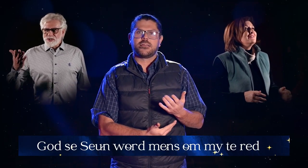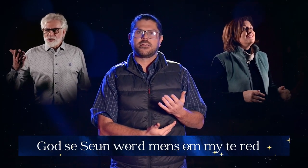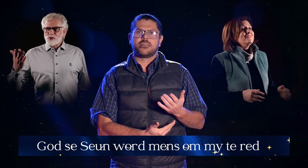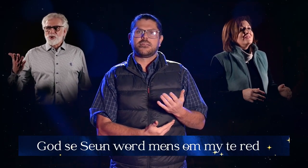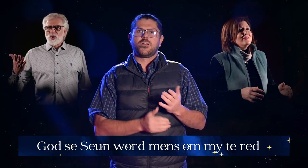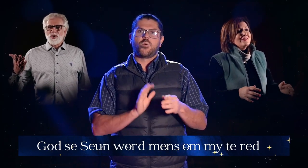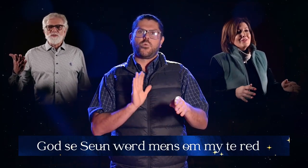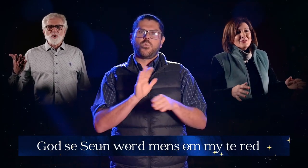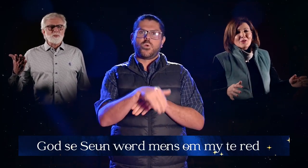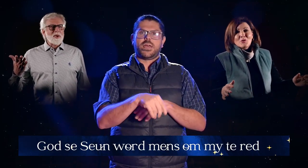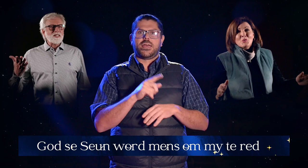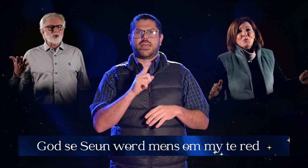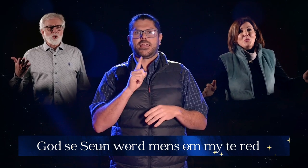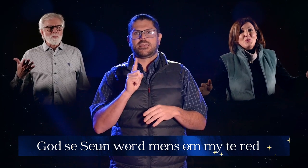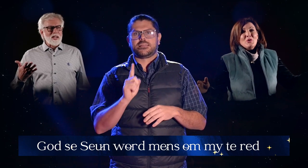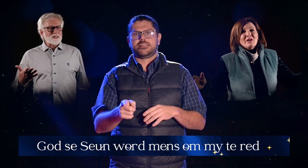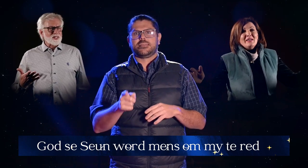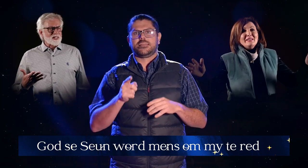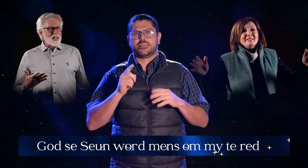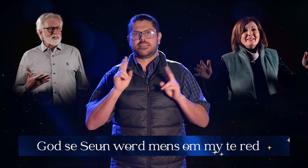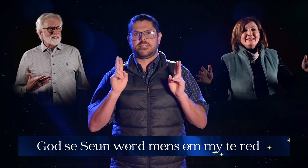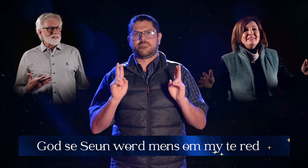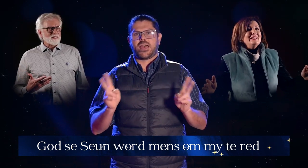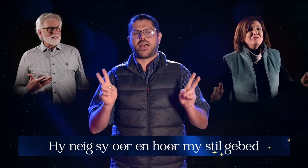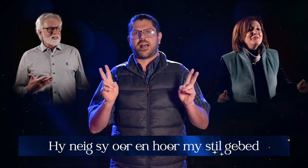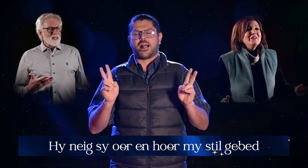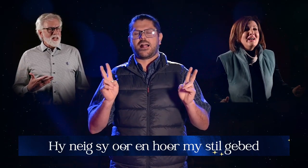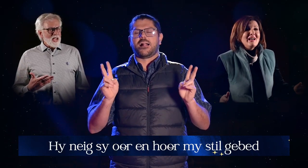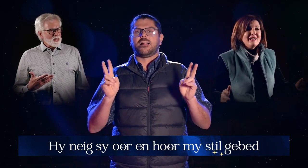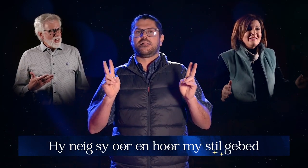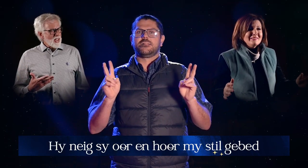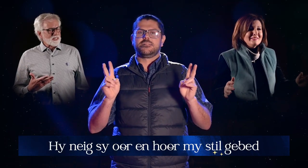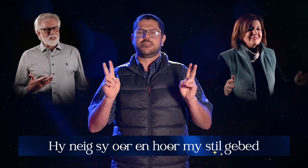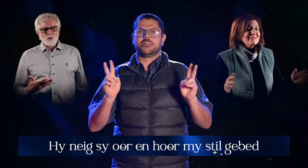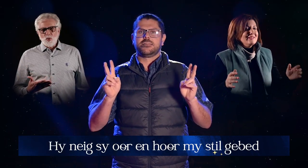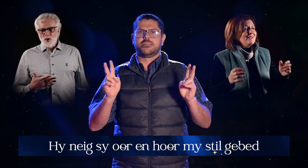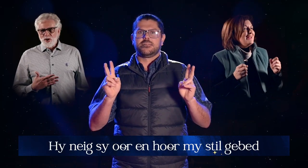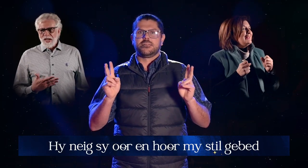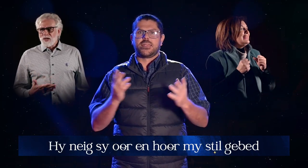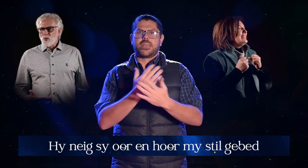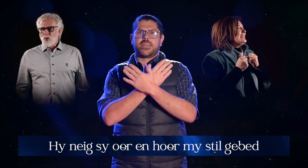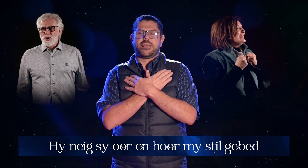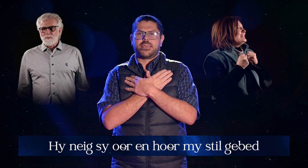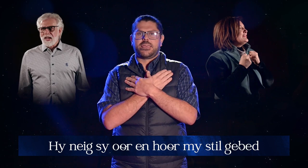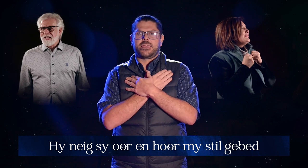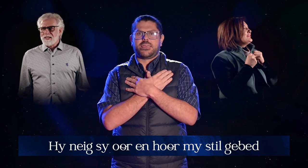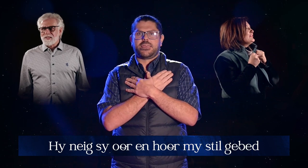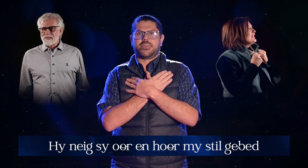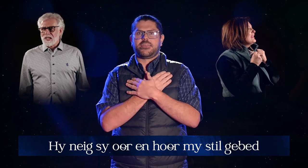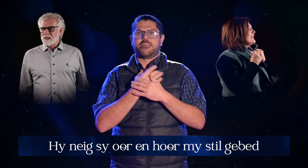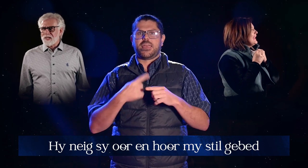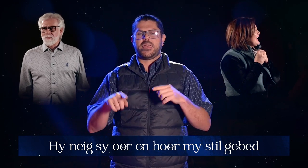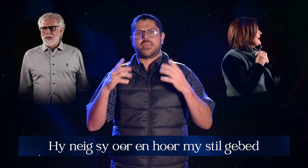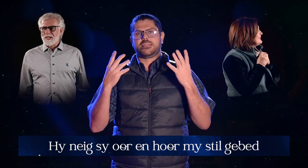Godse Seun word mens om uit te reid, Hy neig sy oor en oor my